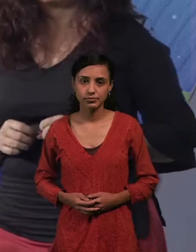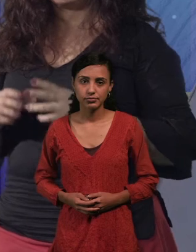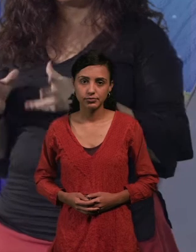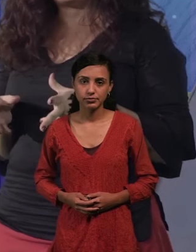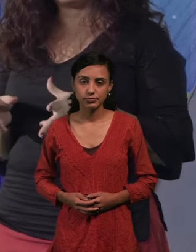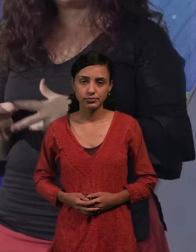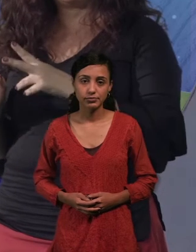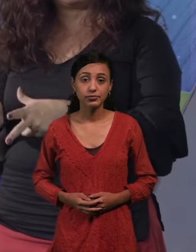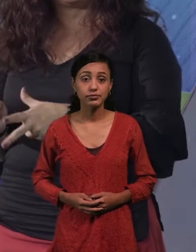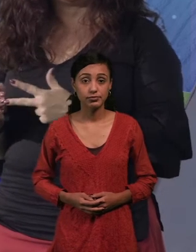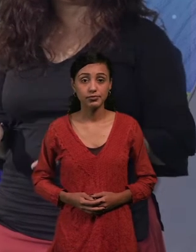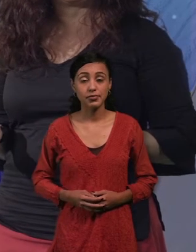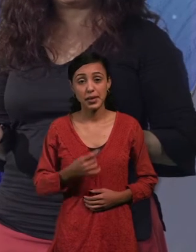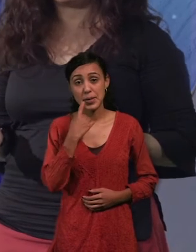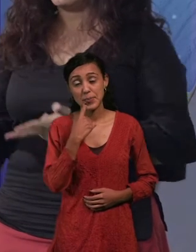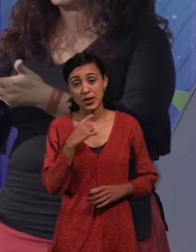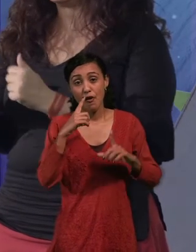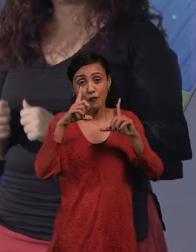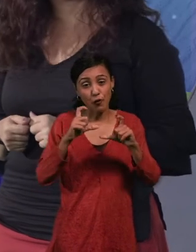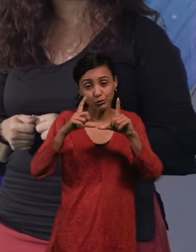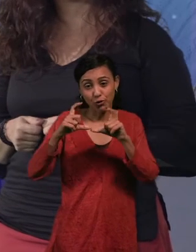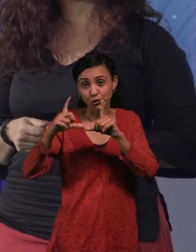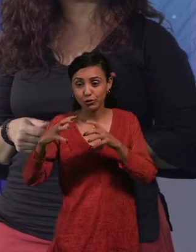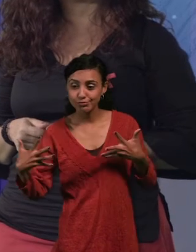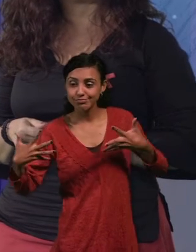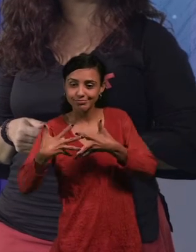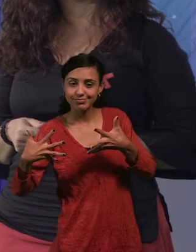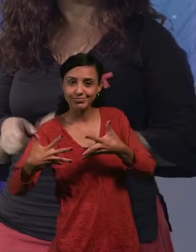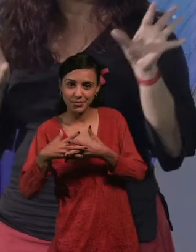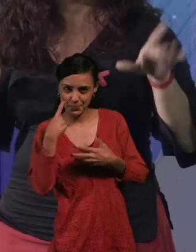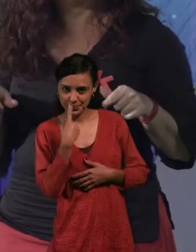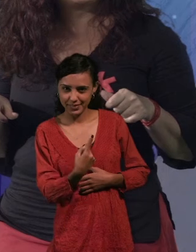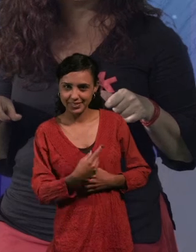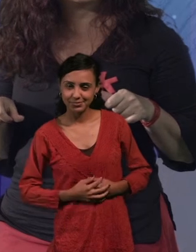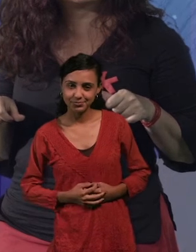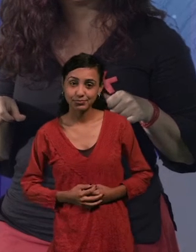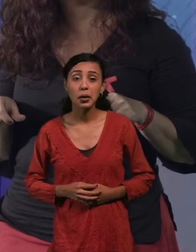Cuando montamos una foto detrás de la otra, obtenemos el siguiente efecto. Pero podemos hacer algo más.